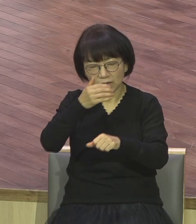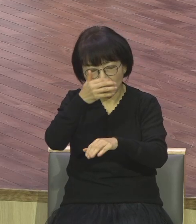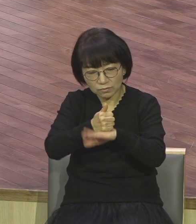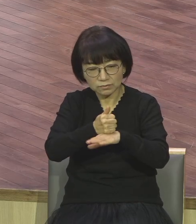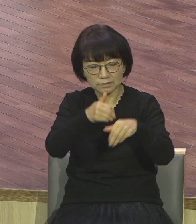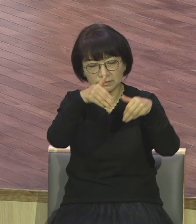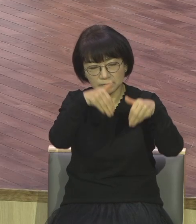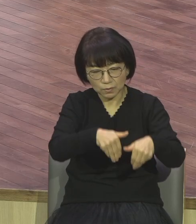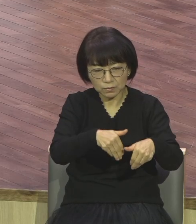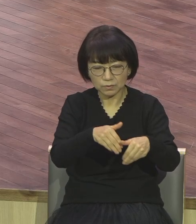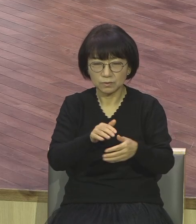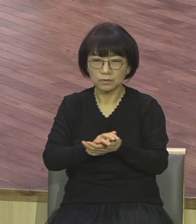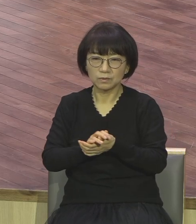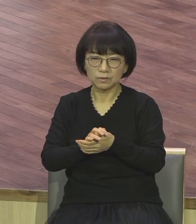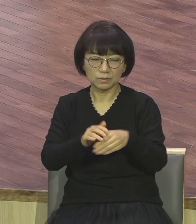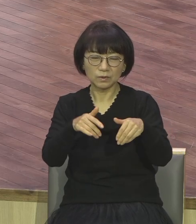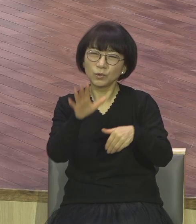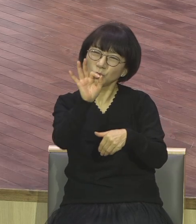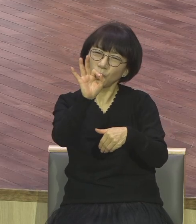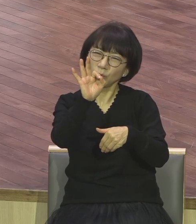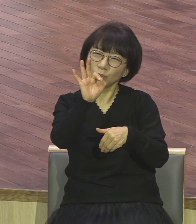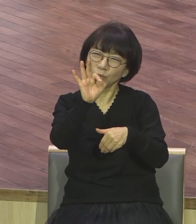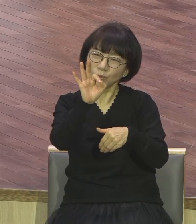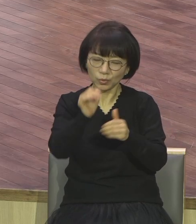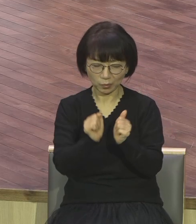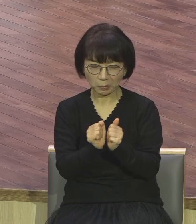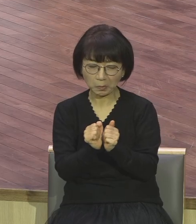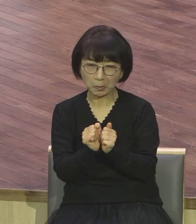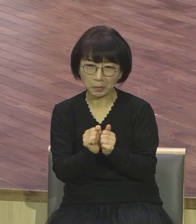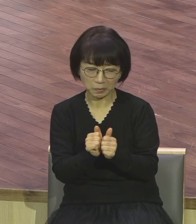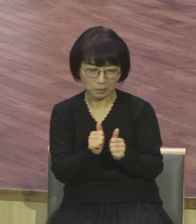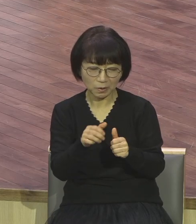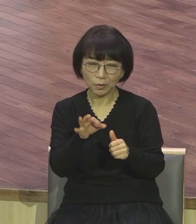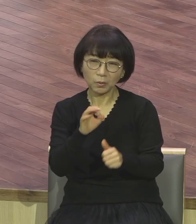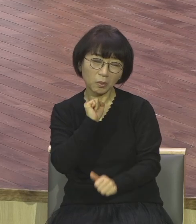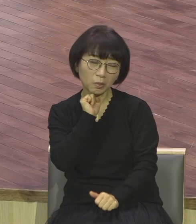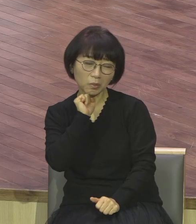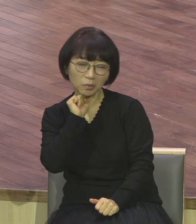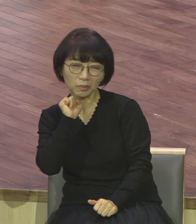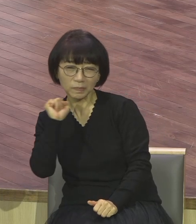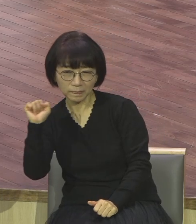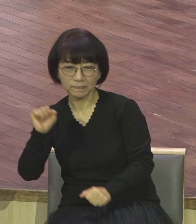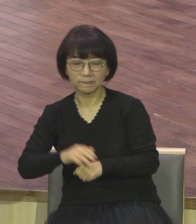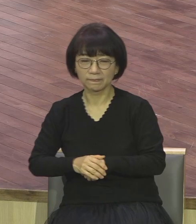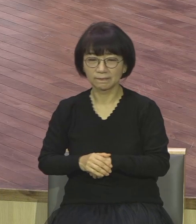돈의 포로 세상 사람들의 모든 문제 앞에 불신자 앞에 노예